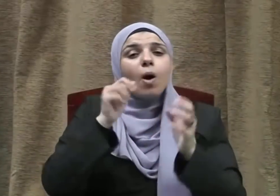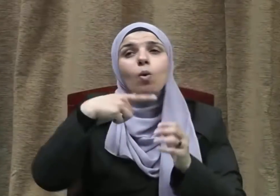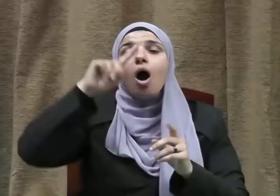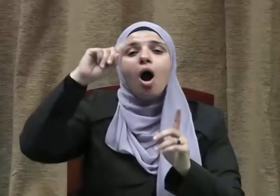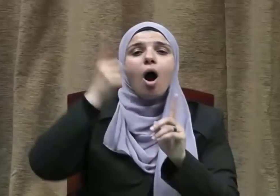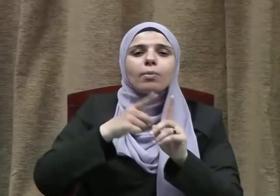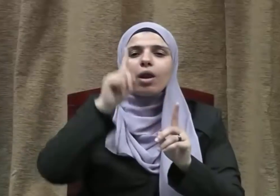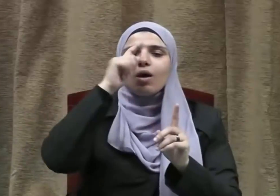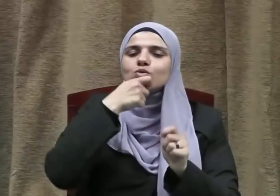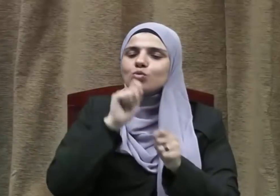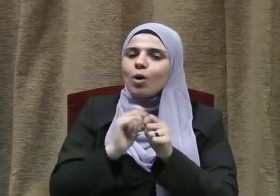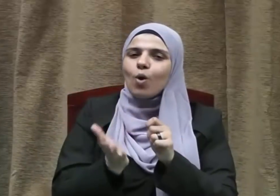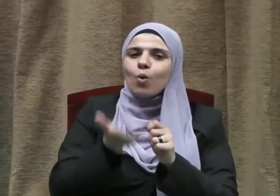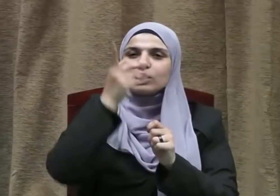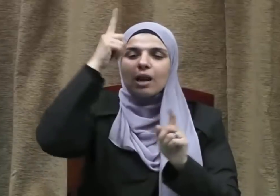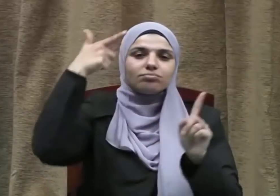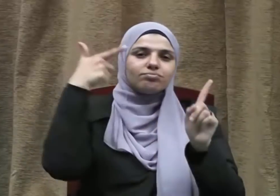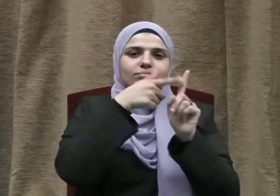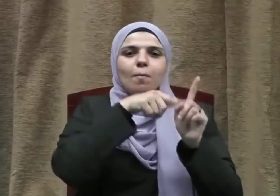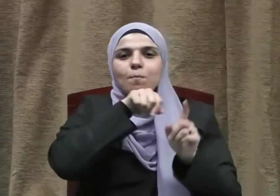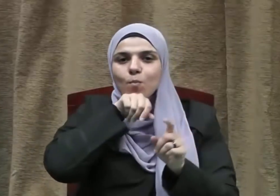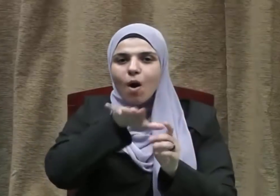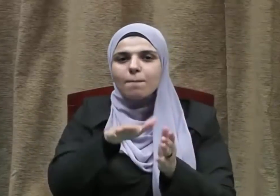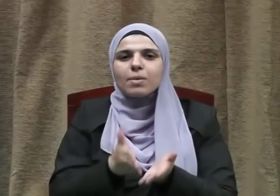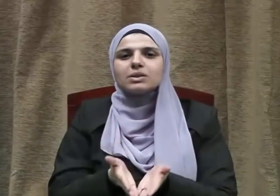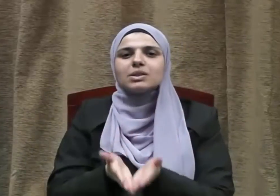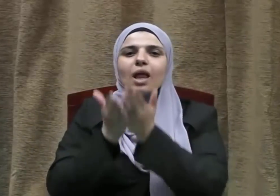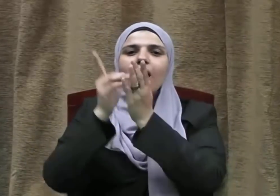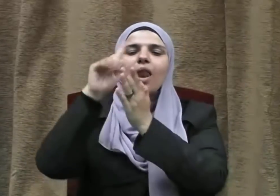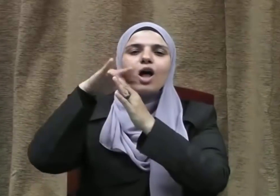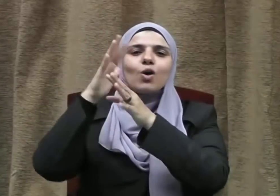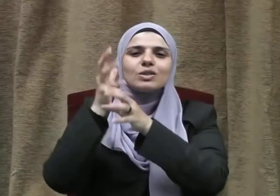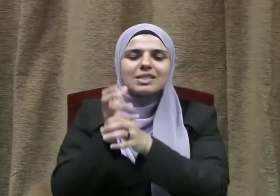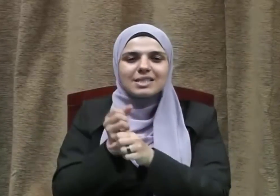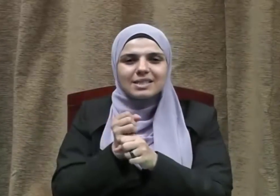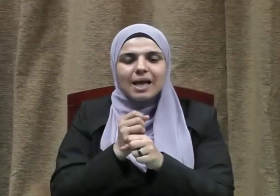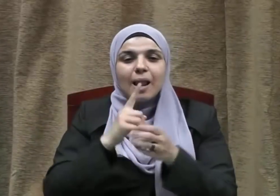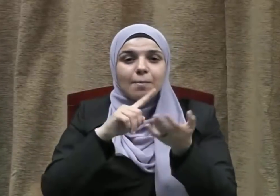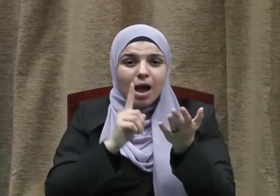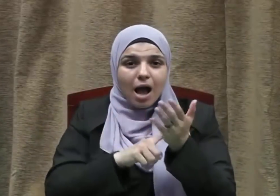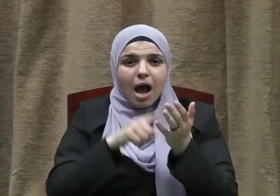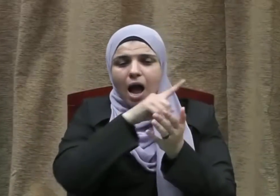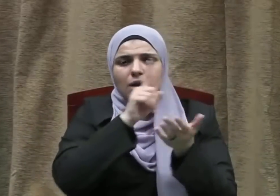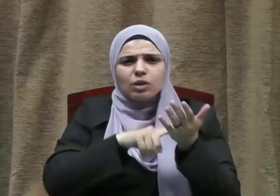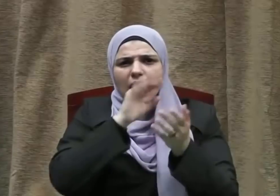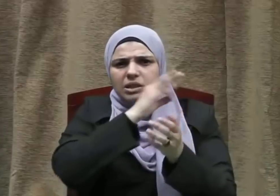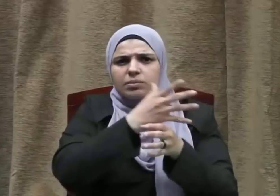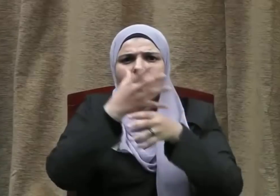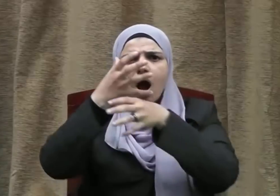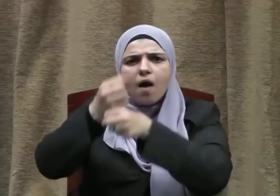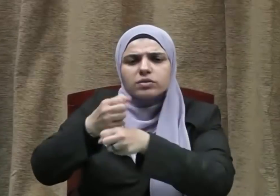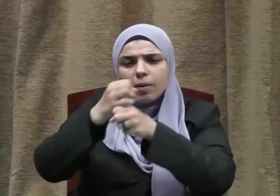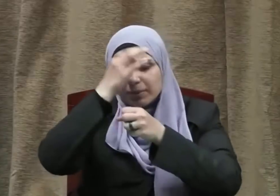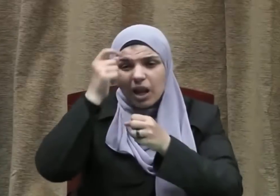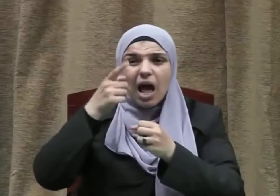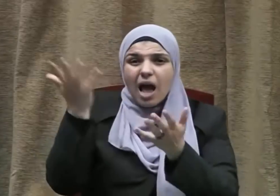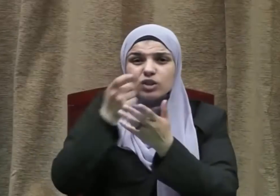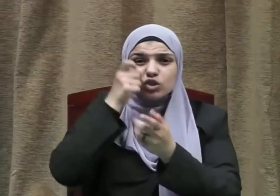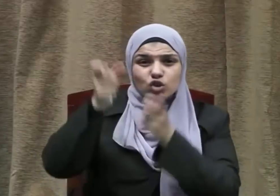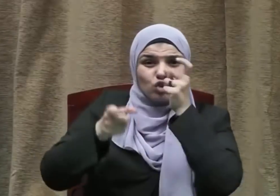في أمر الله عز وجل لنبيه صلى الله عليه وسلم أن يجير ويؤمن من